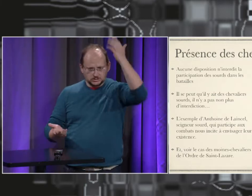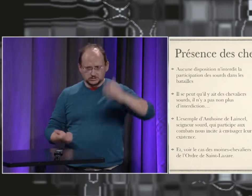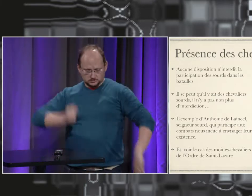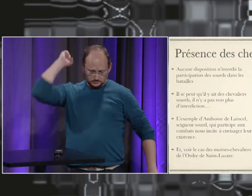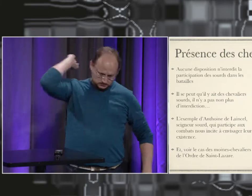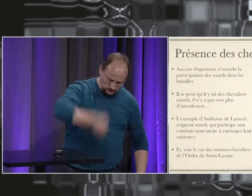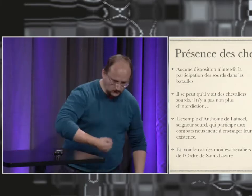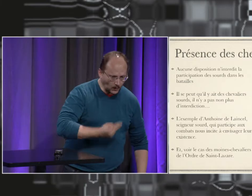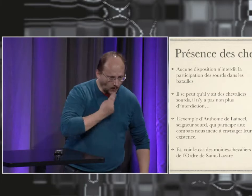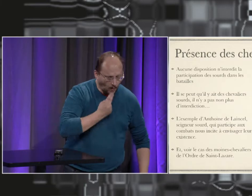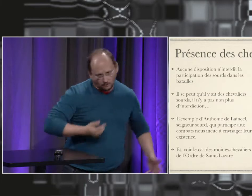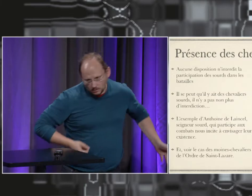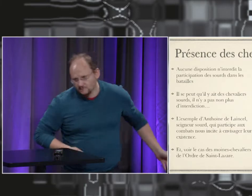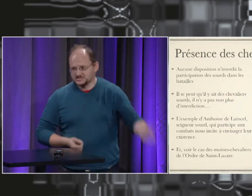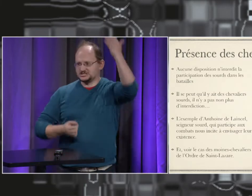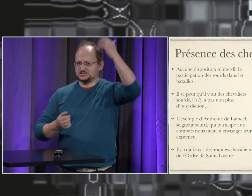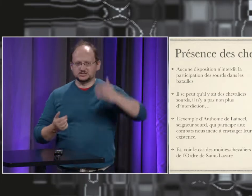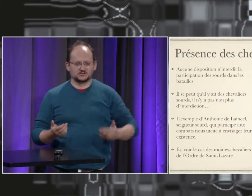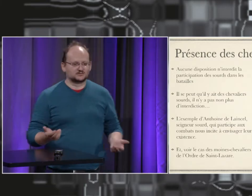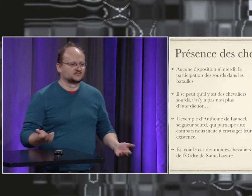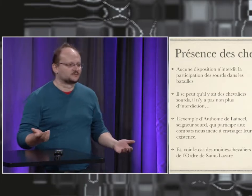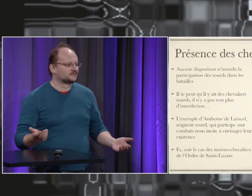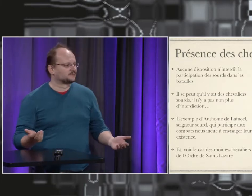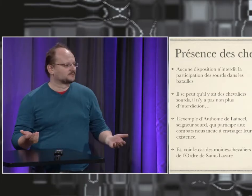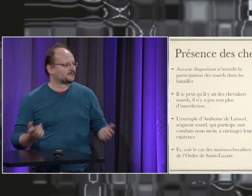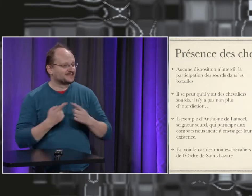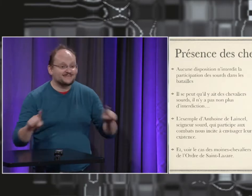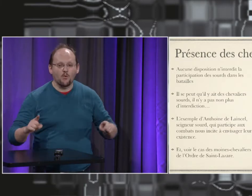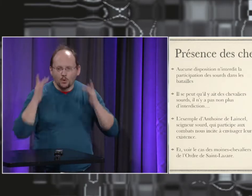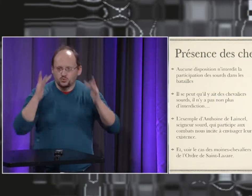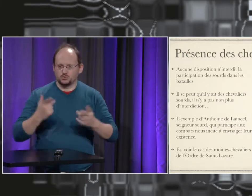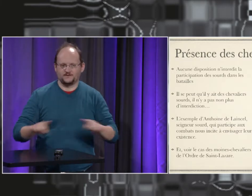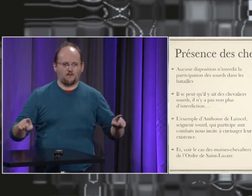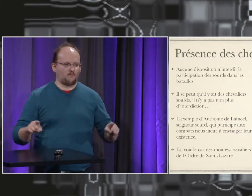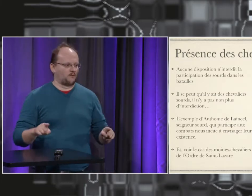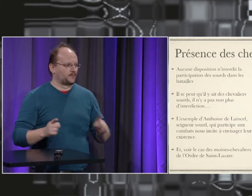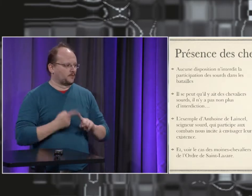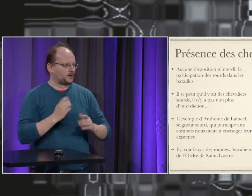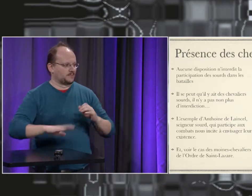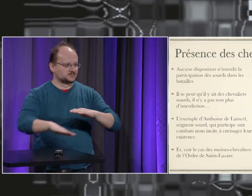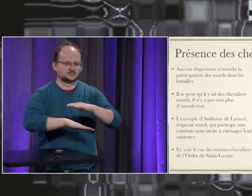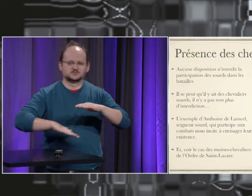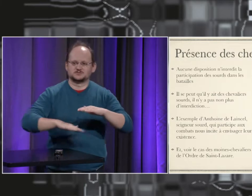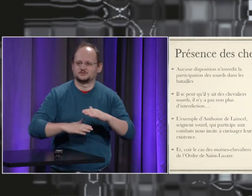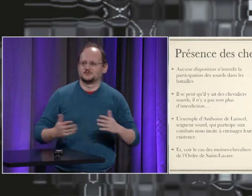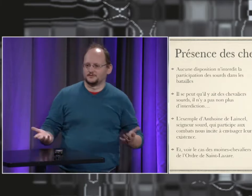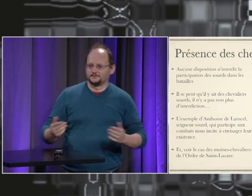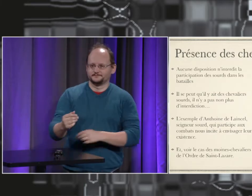chevalier pourquoi pas s'il pouvait aller se battre sur le terrain on l'envoyait se battre ce qui était